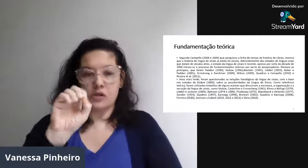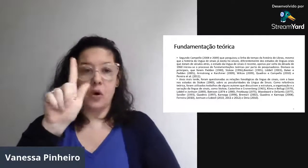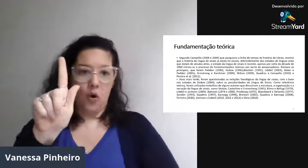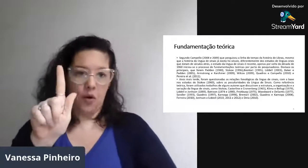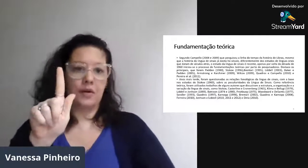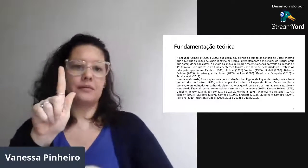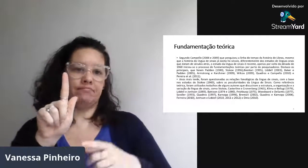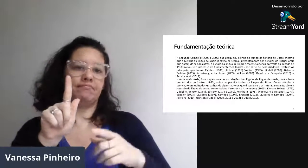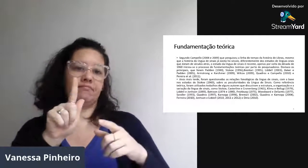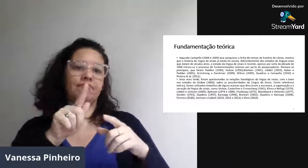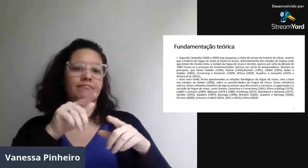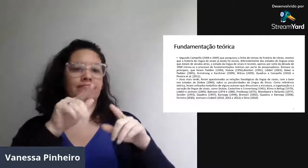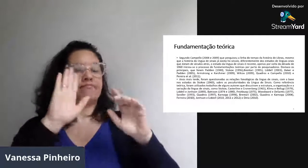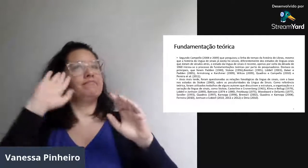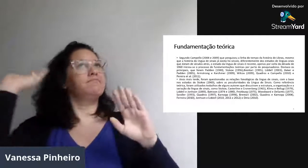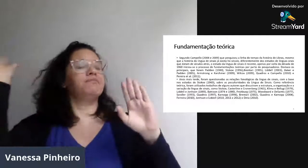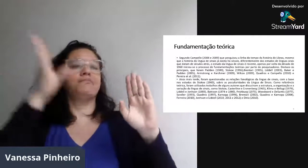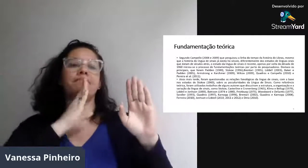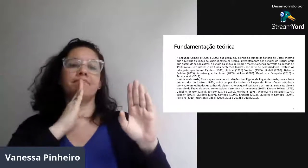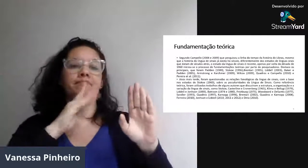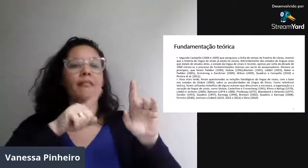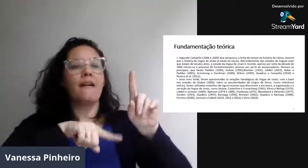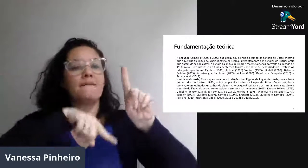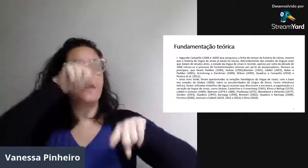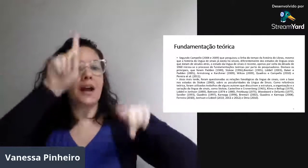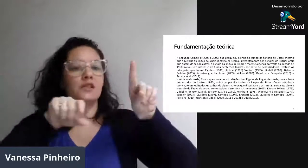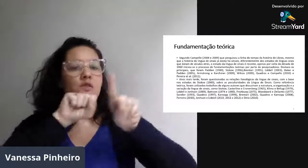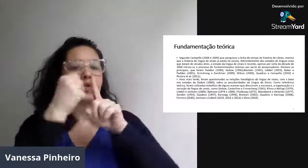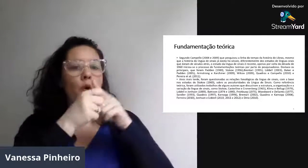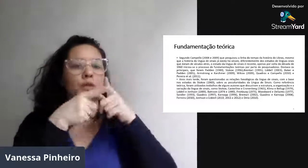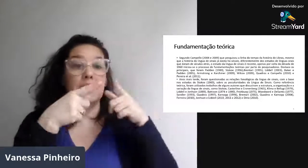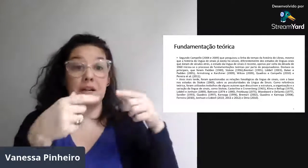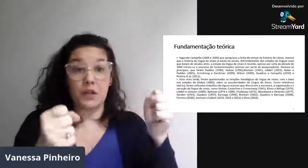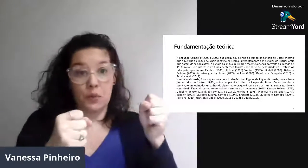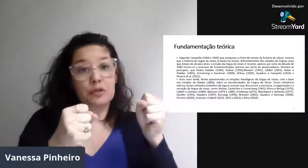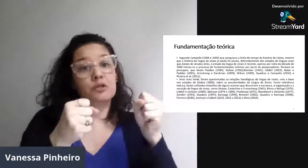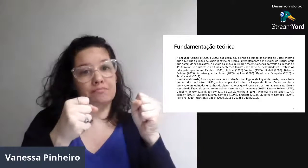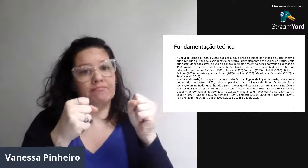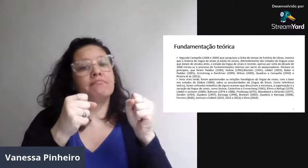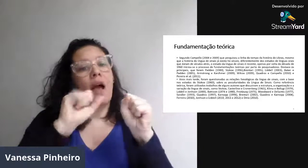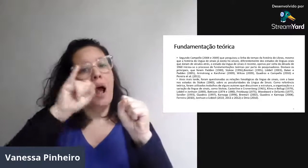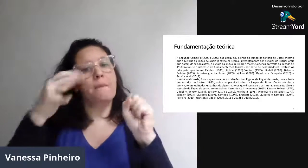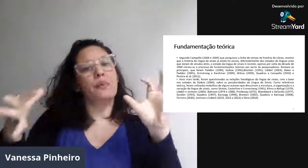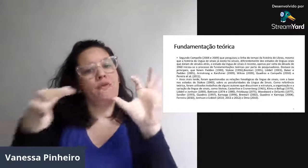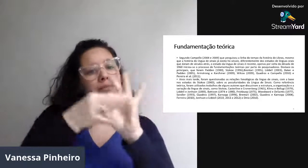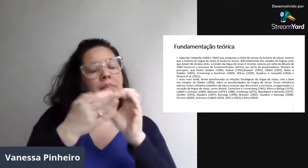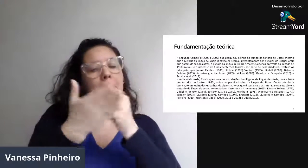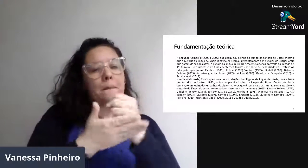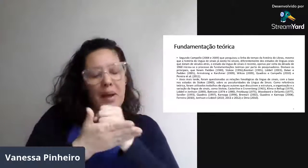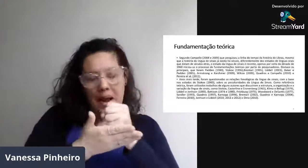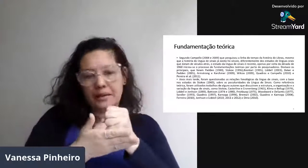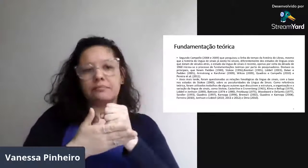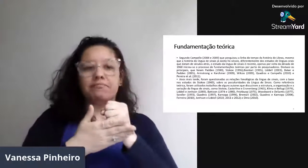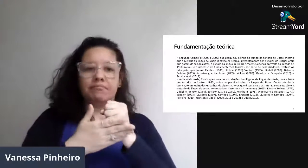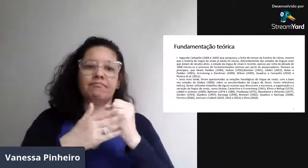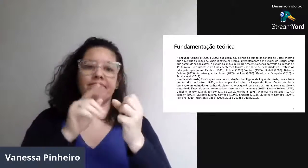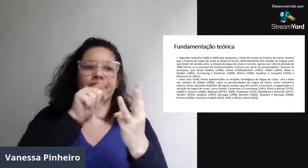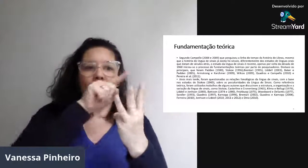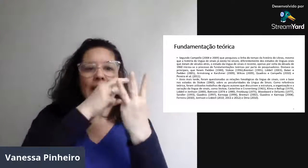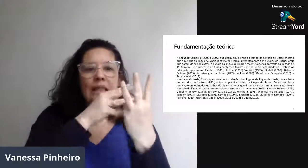Rezoic. Todos conhecem a questão de variação linguística. Que tem a